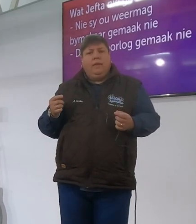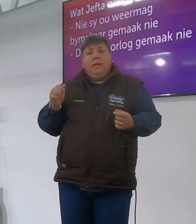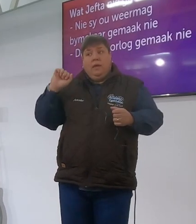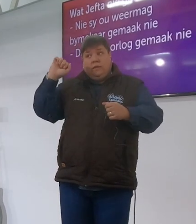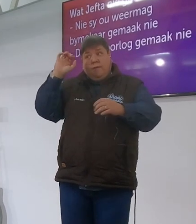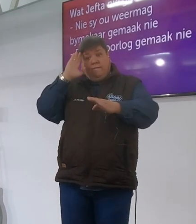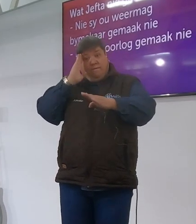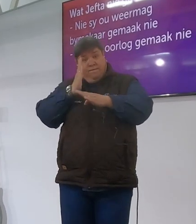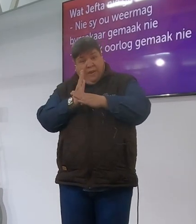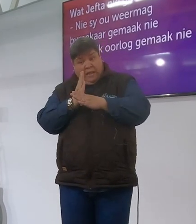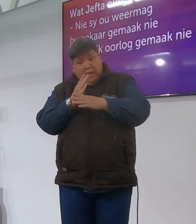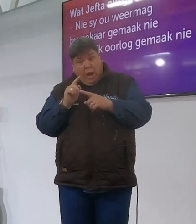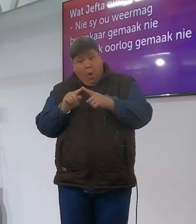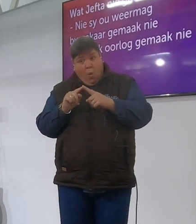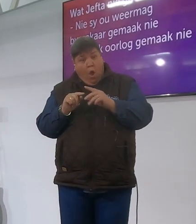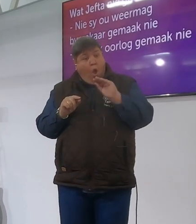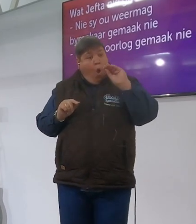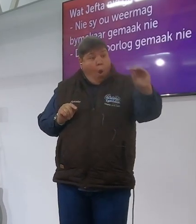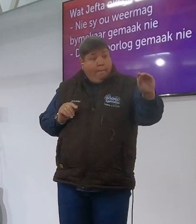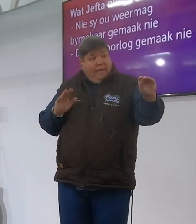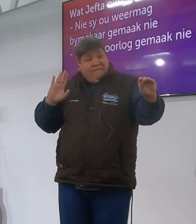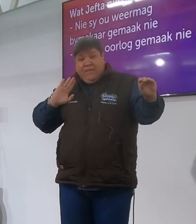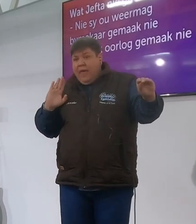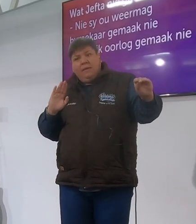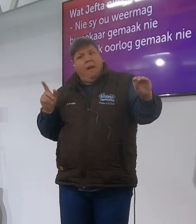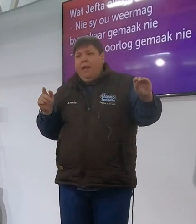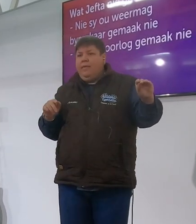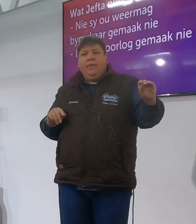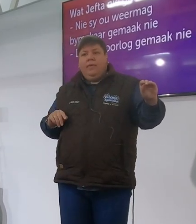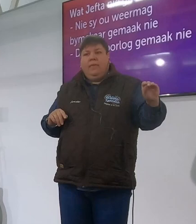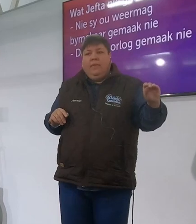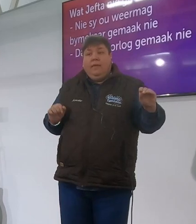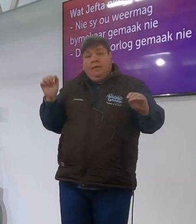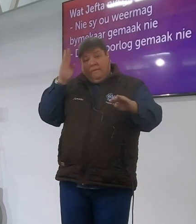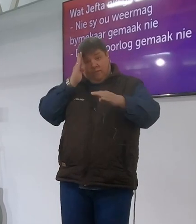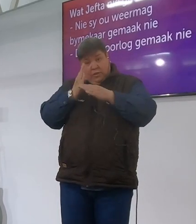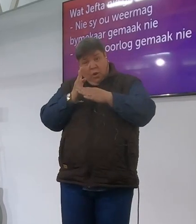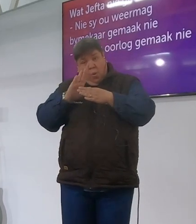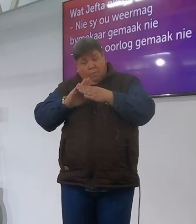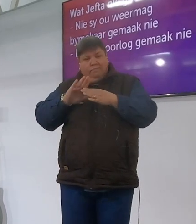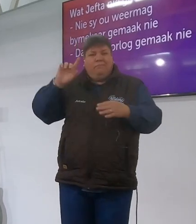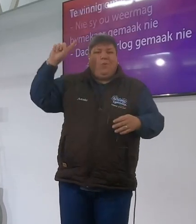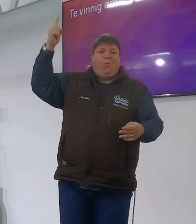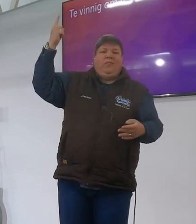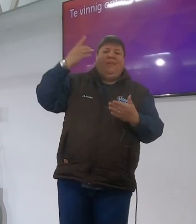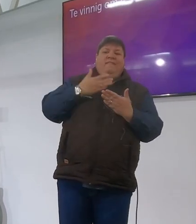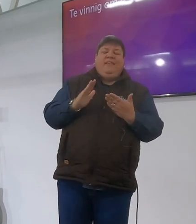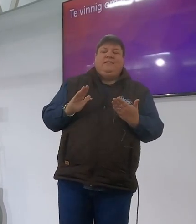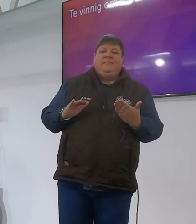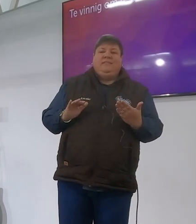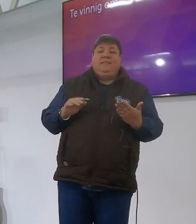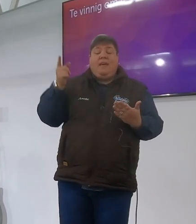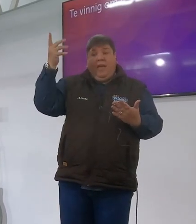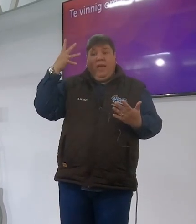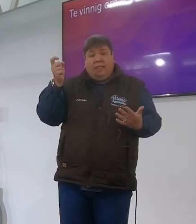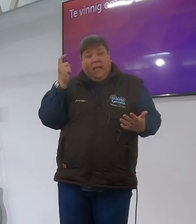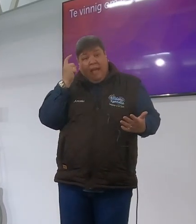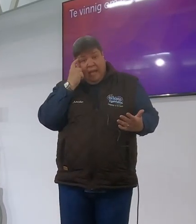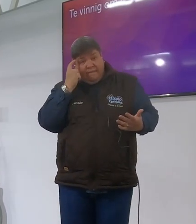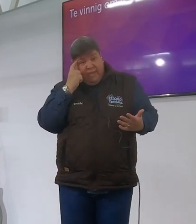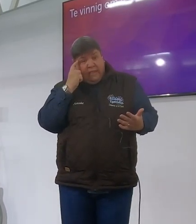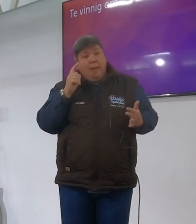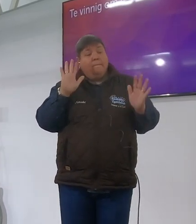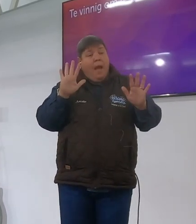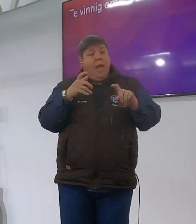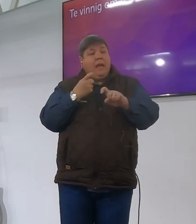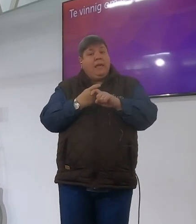vertrouwe in die weermacht gesit nie want sy vertrouwe was waar gewees dit was in God gewees hy het geweet en ek denk baie